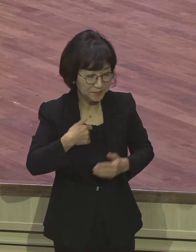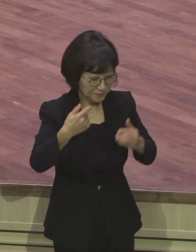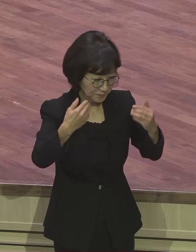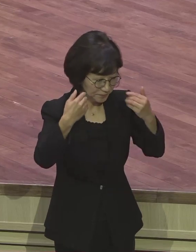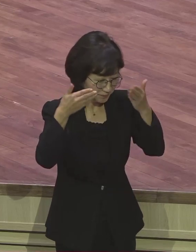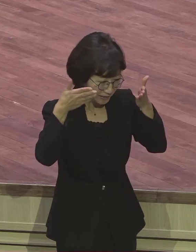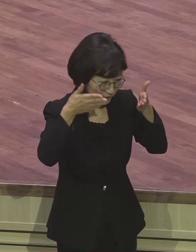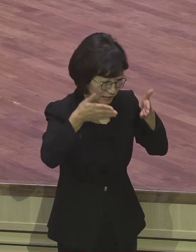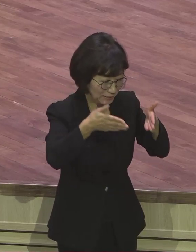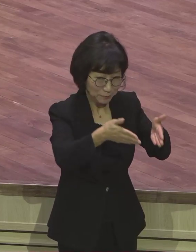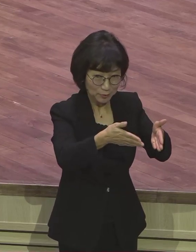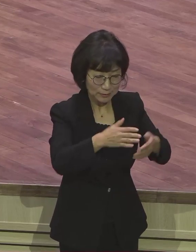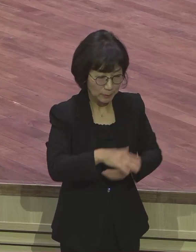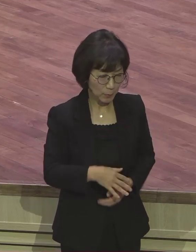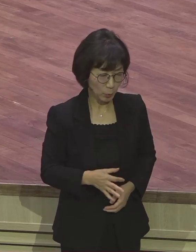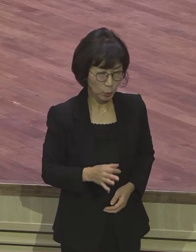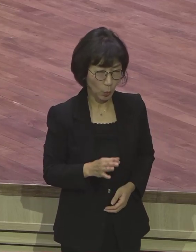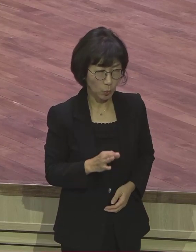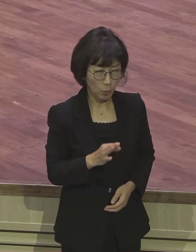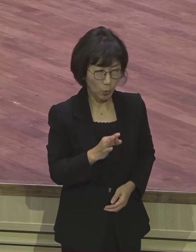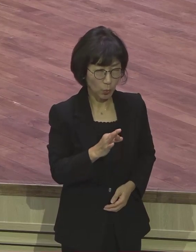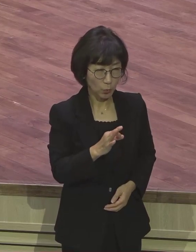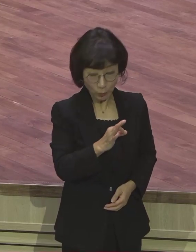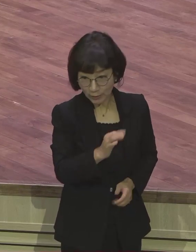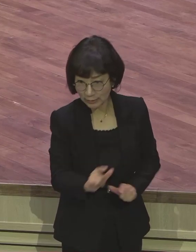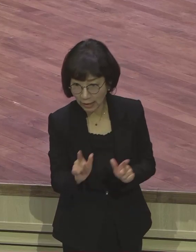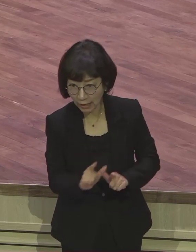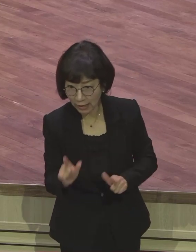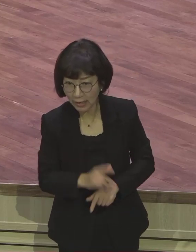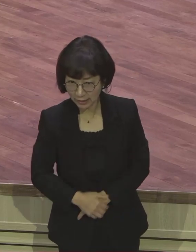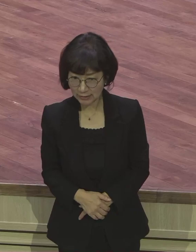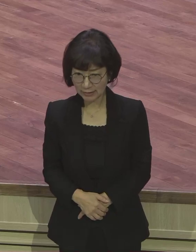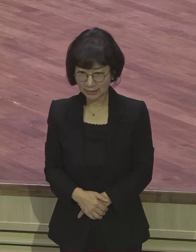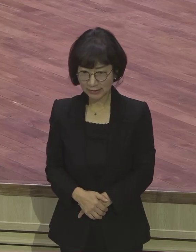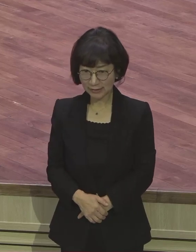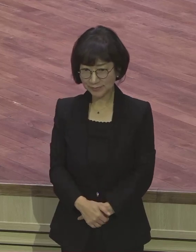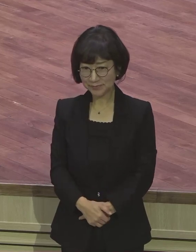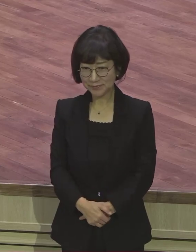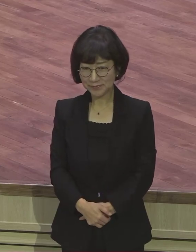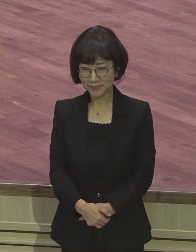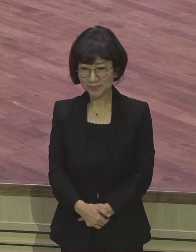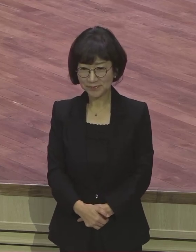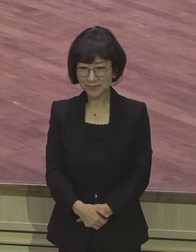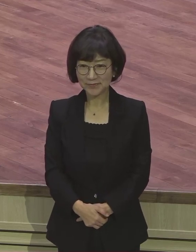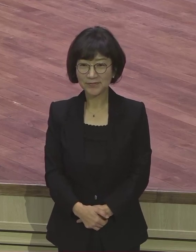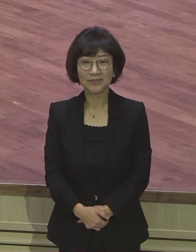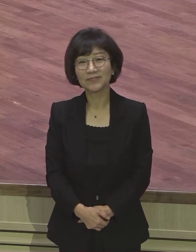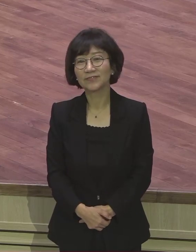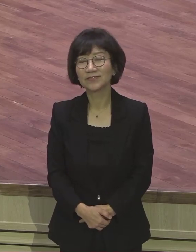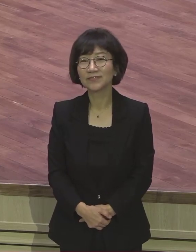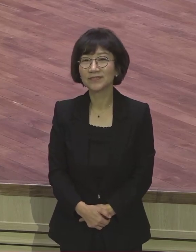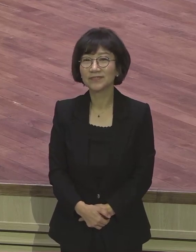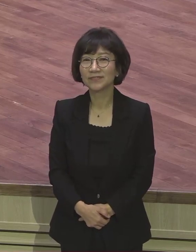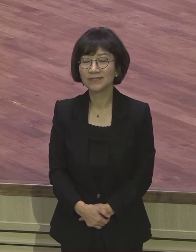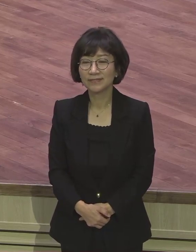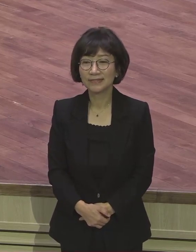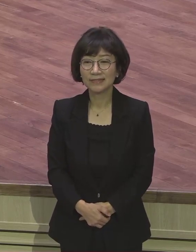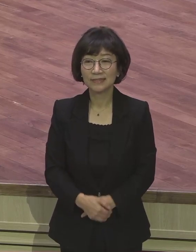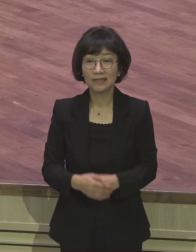불신자들처럼 돈에 모든 목숨 걸고 이습사하고 있잖아요. 그러니까 평생 하나님 능력을 채우지